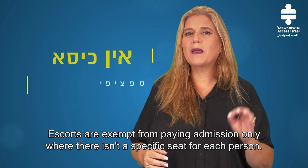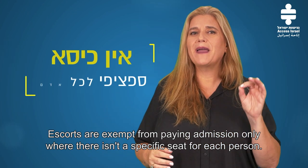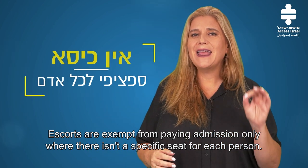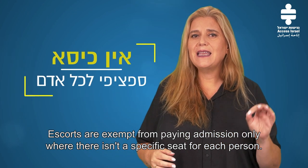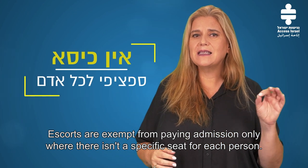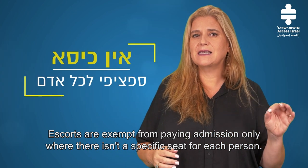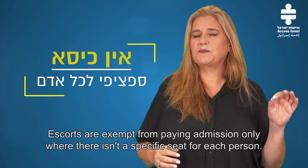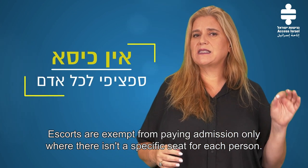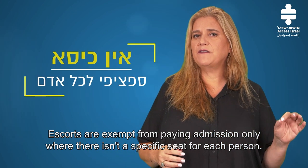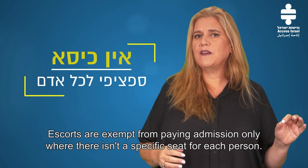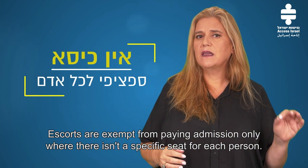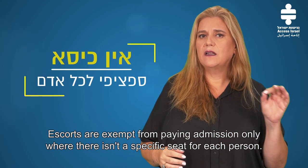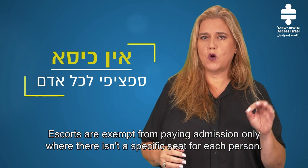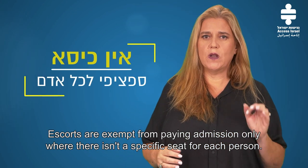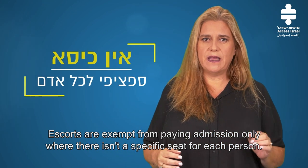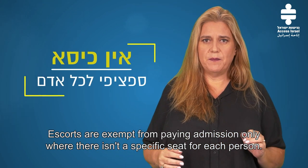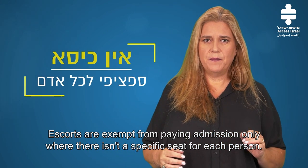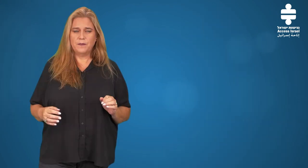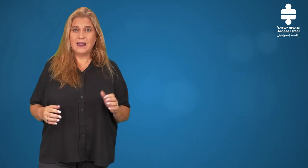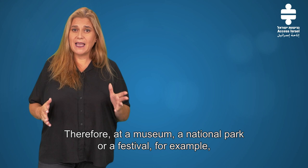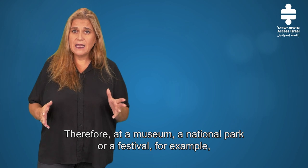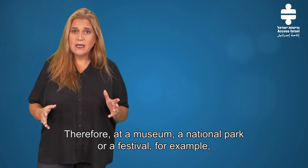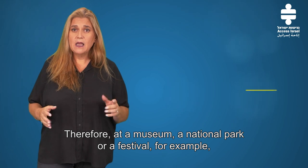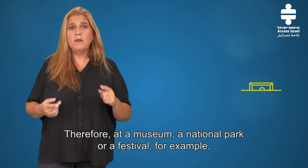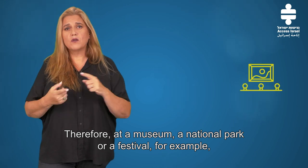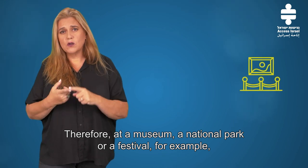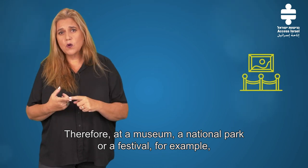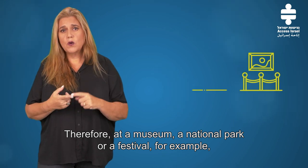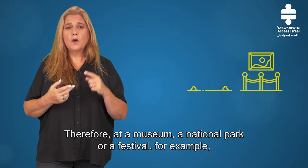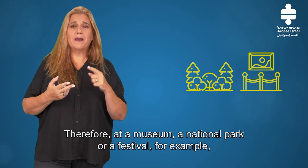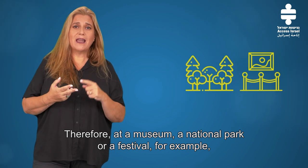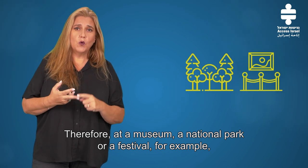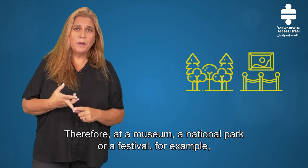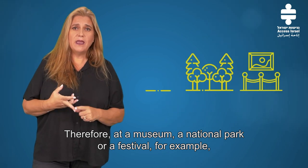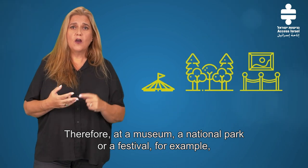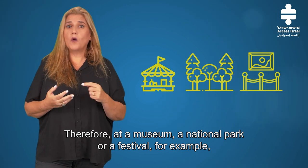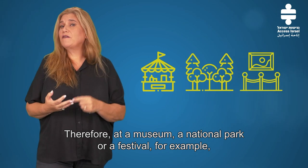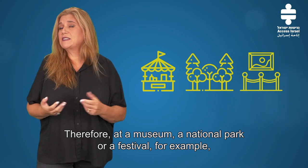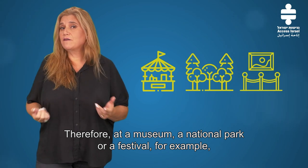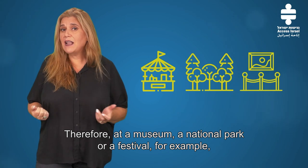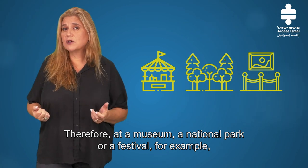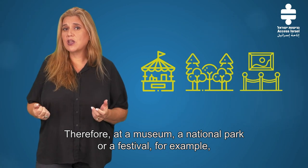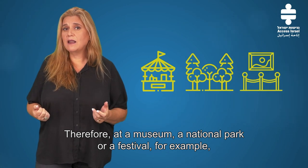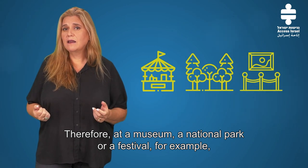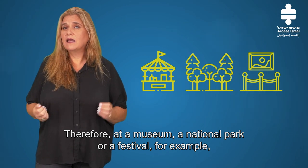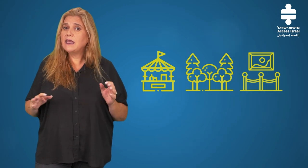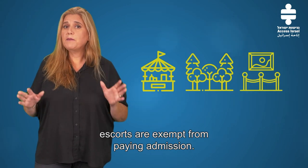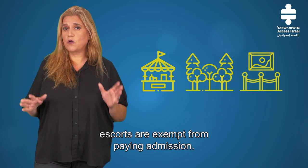בהם אין כיסא ספציפי לכל אדם לכן במוזיאון, בגן לאומי או בפסטיבל למשל יהיה פתור